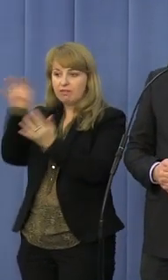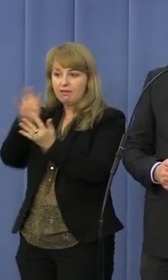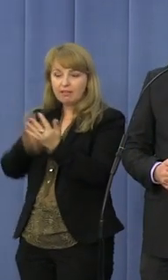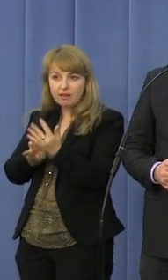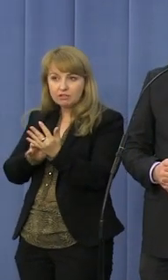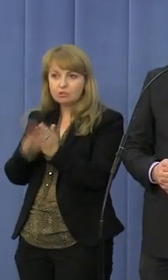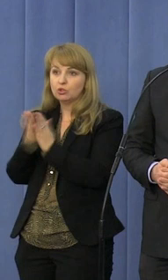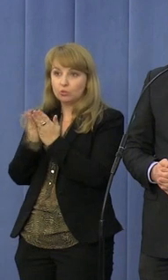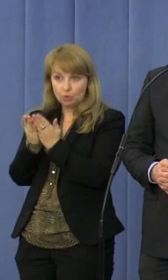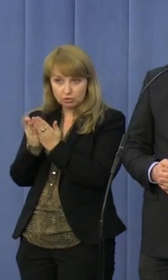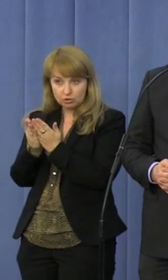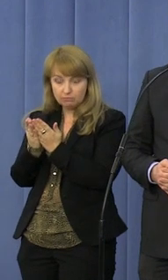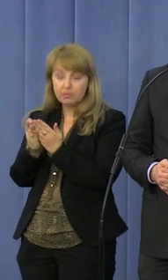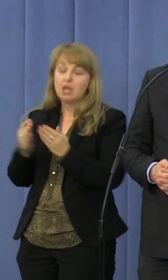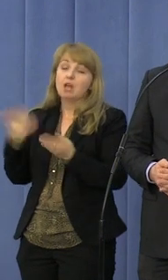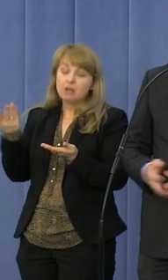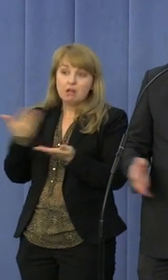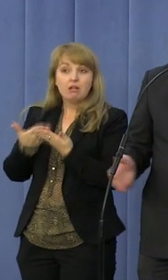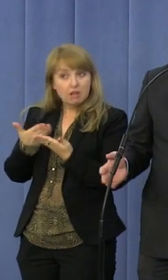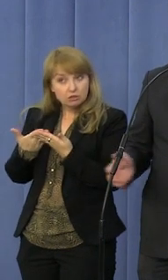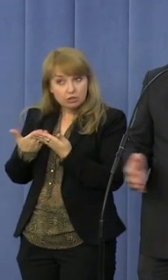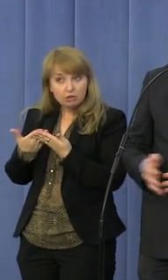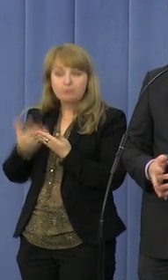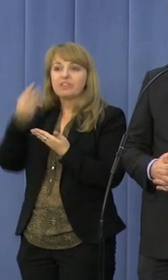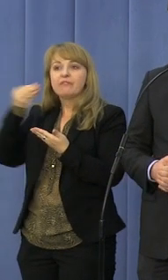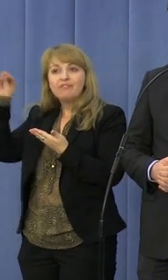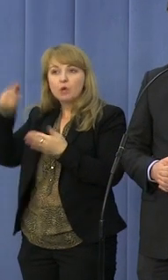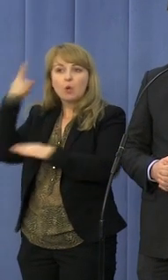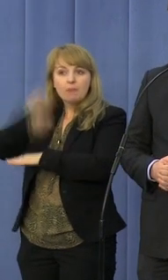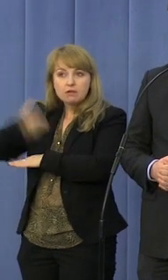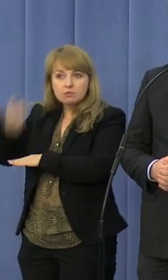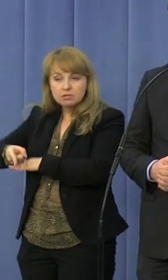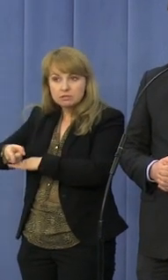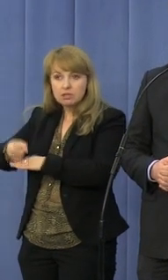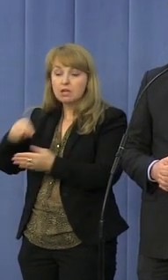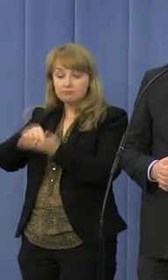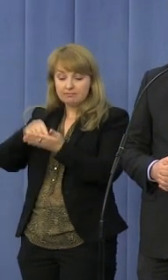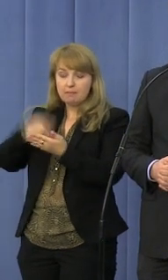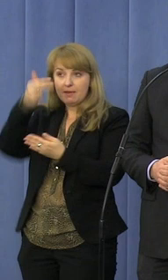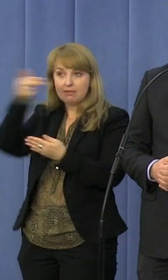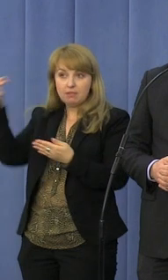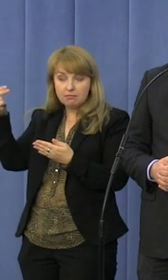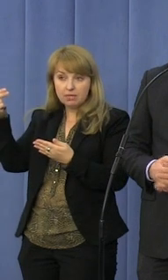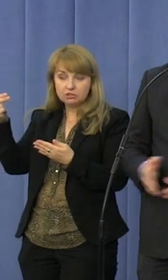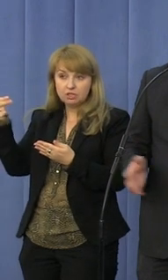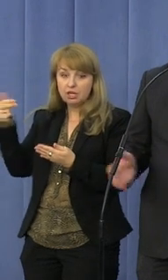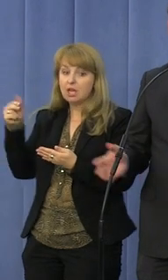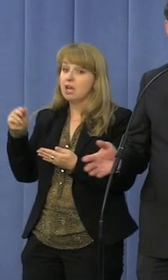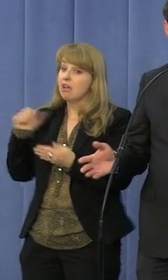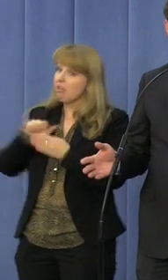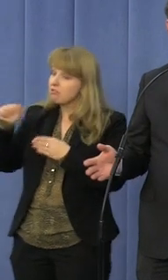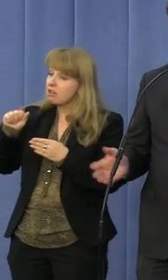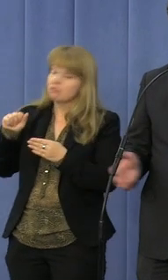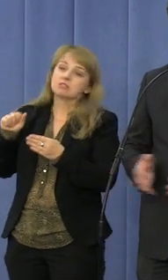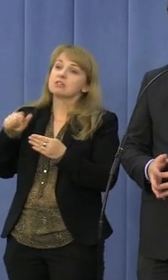takiego podręcznika. Tym bardziej, że większość decyzji w tym zakresie niestety zapada